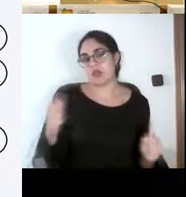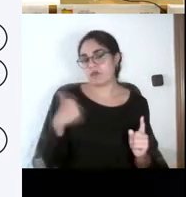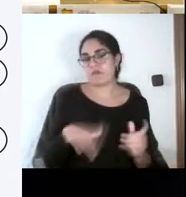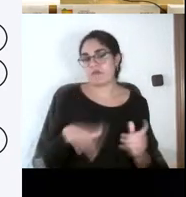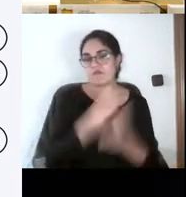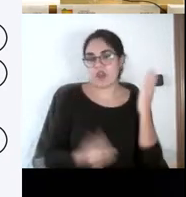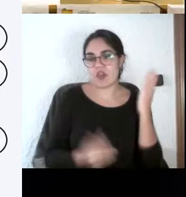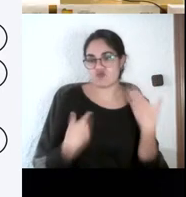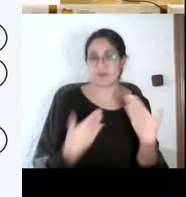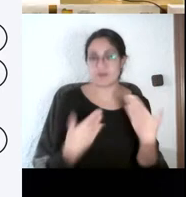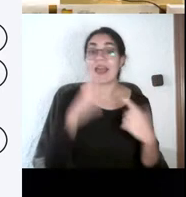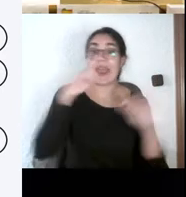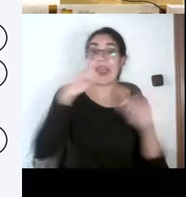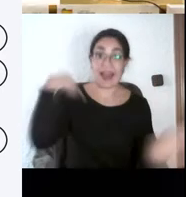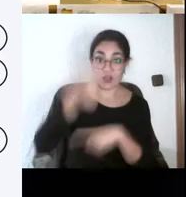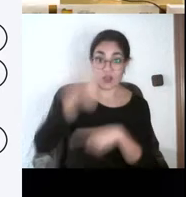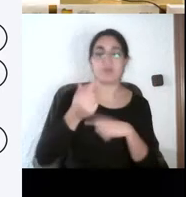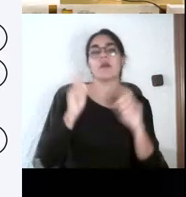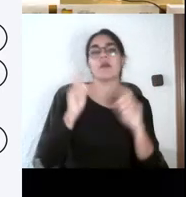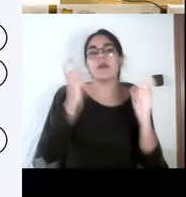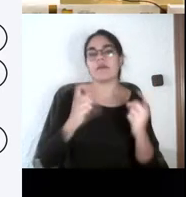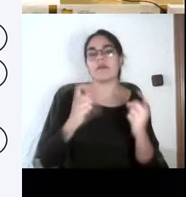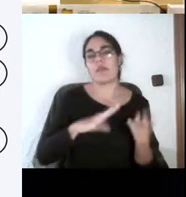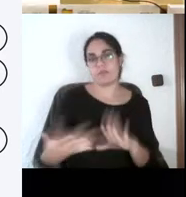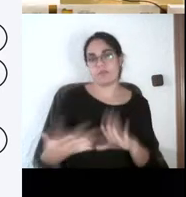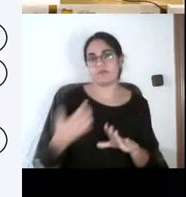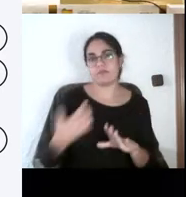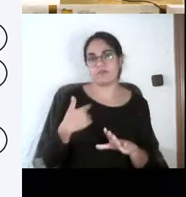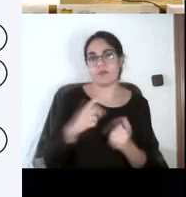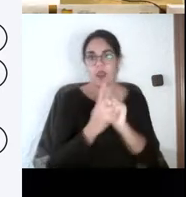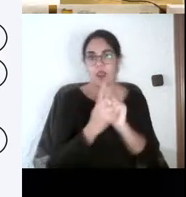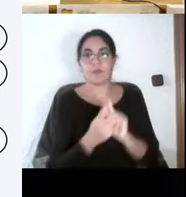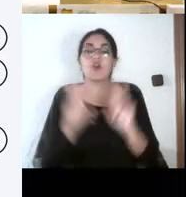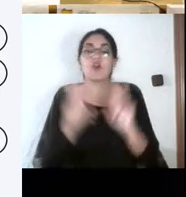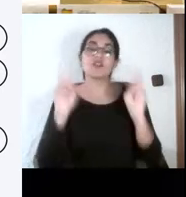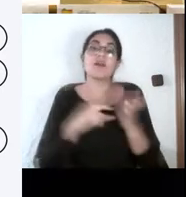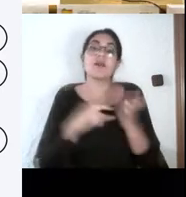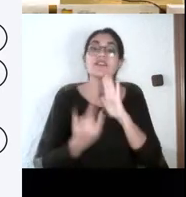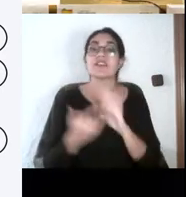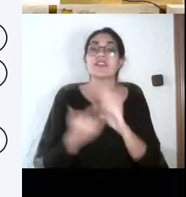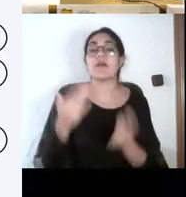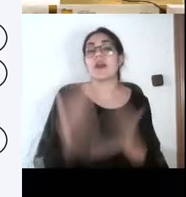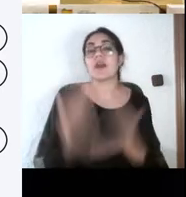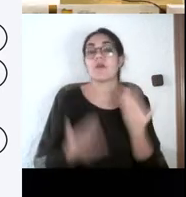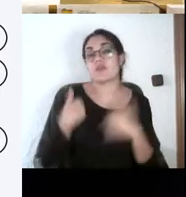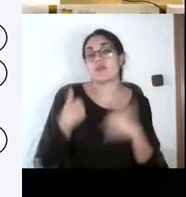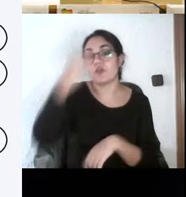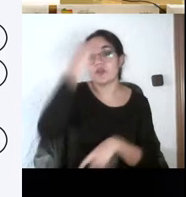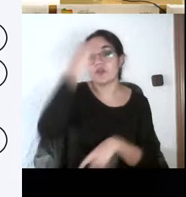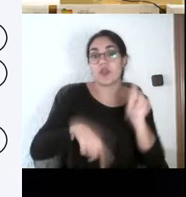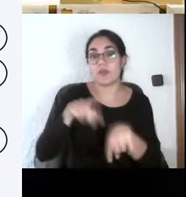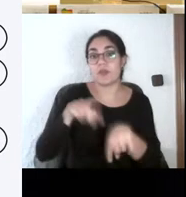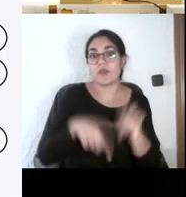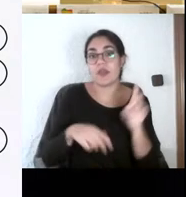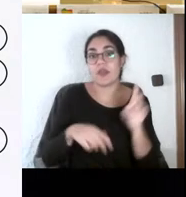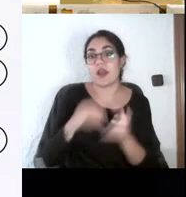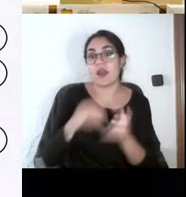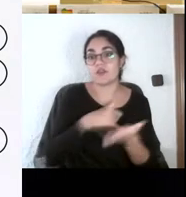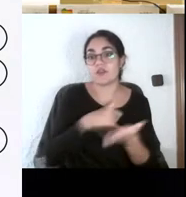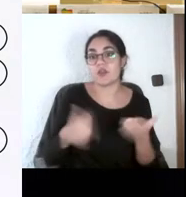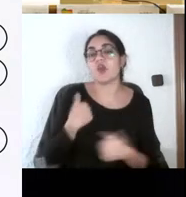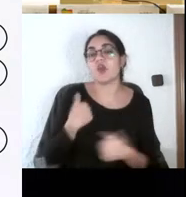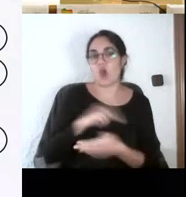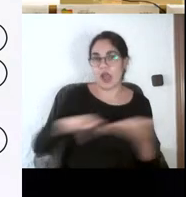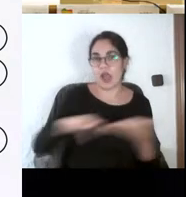Y intentar ir introduciendo nuevos sistemas de evaluación, pues depende de la asignatura. Yo tampoco soy gallega, pero es que realmente